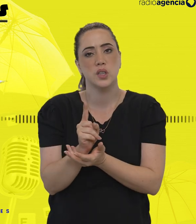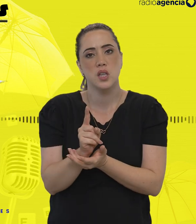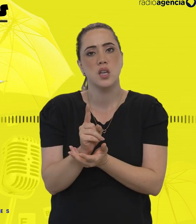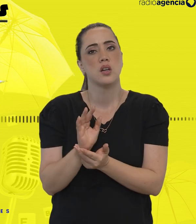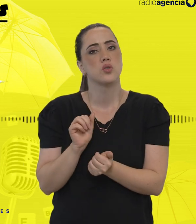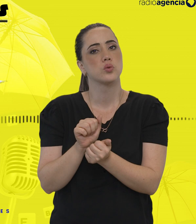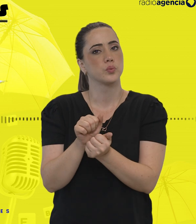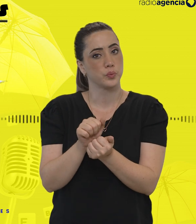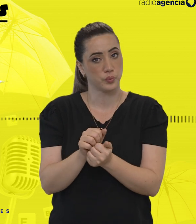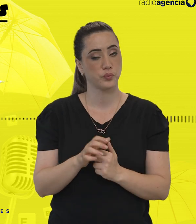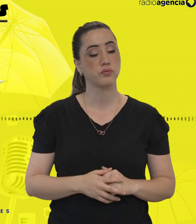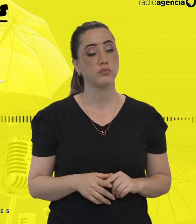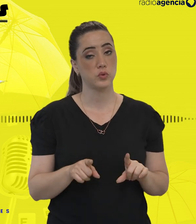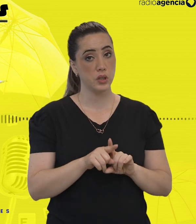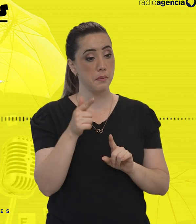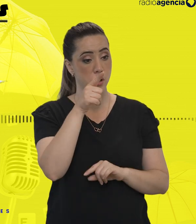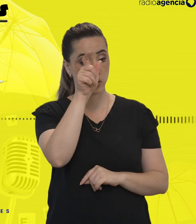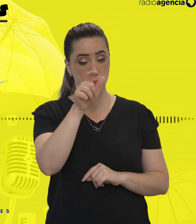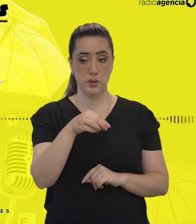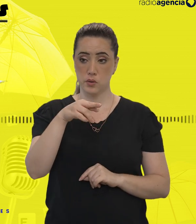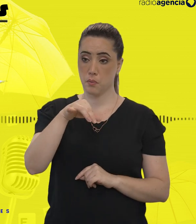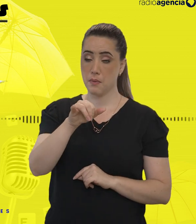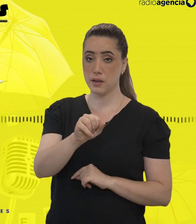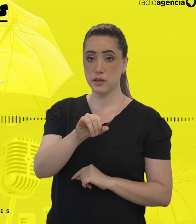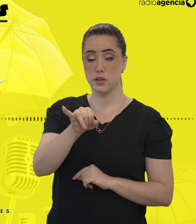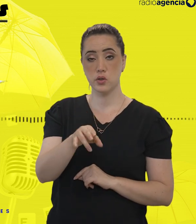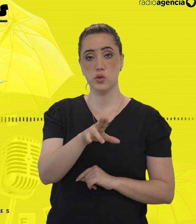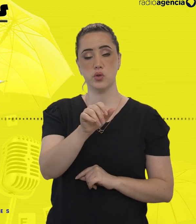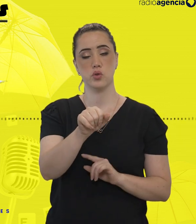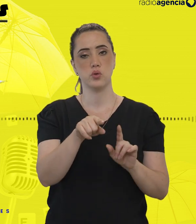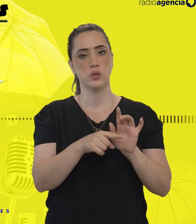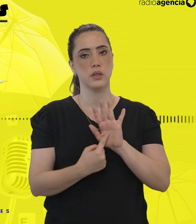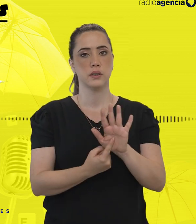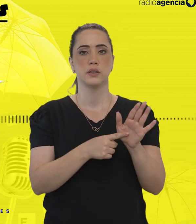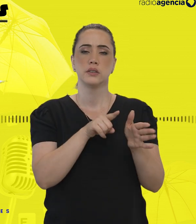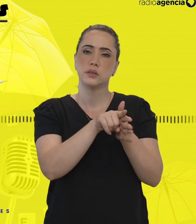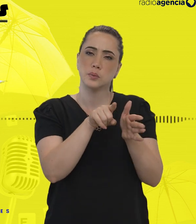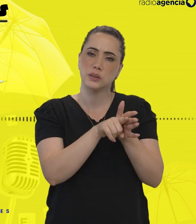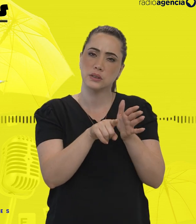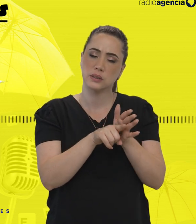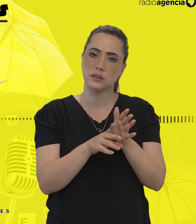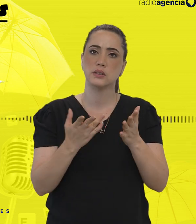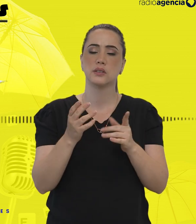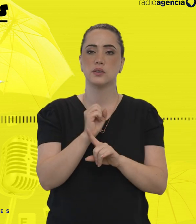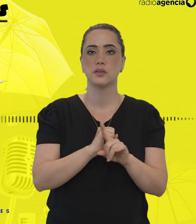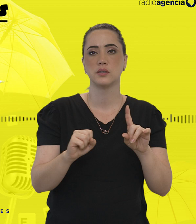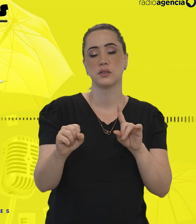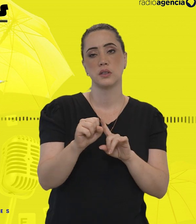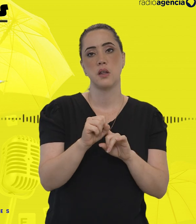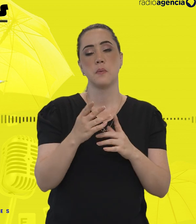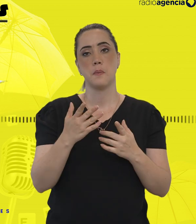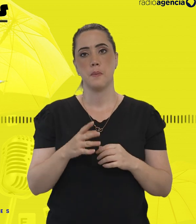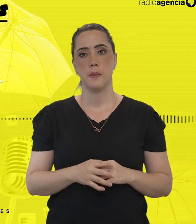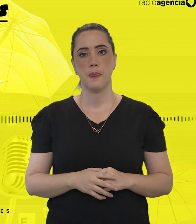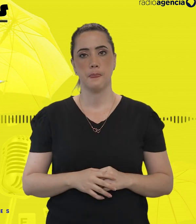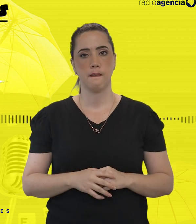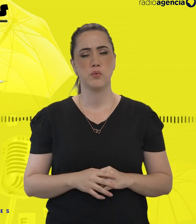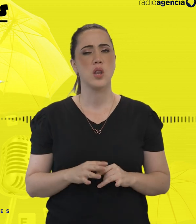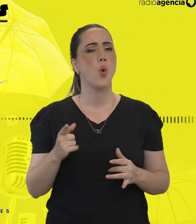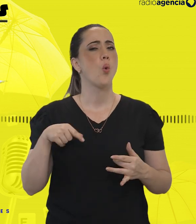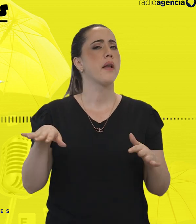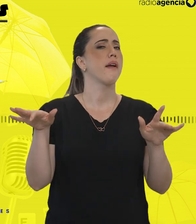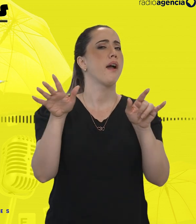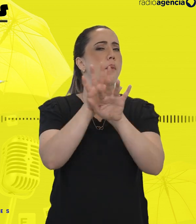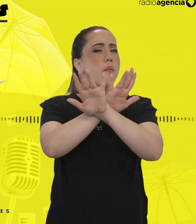gente vai apresentar também Maria Júlia. Ela investiga o tema da camuflagem social e os impactos psíquicos. A camuflagem social